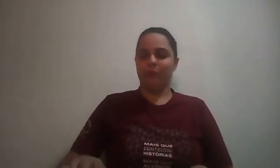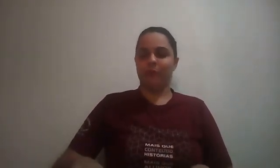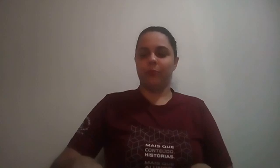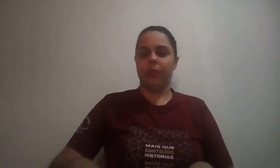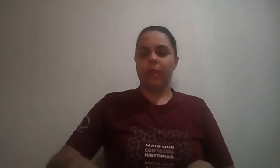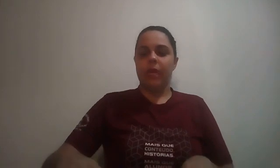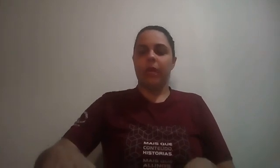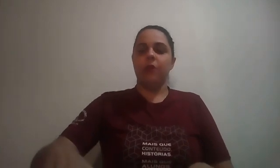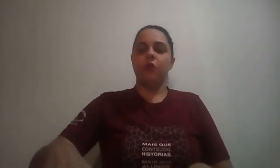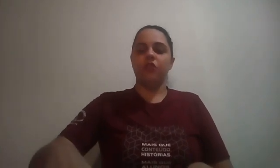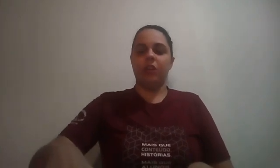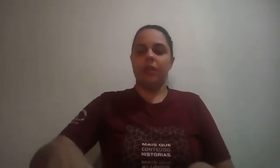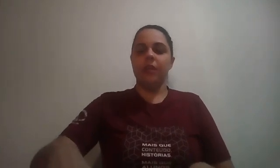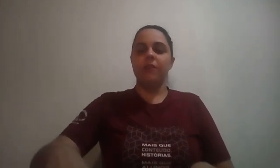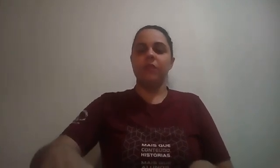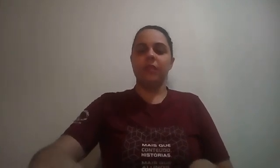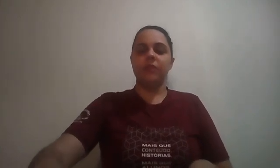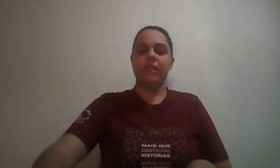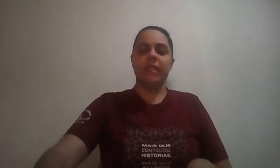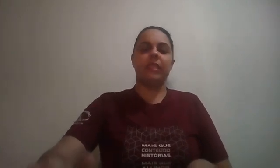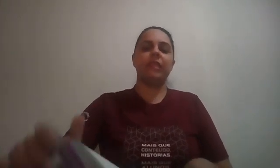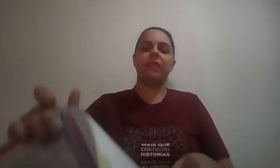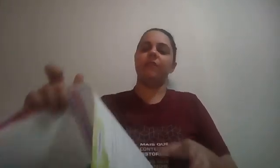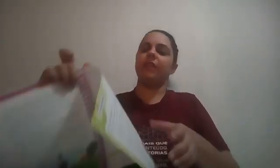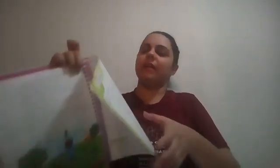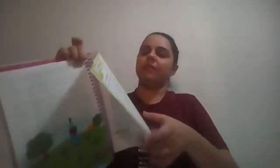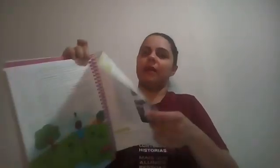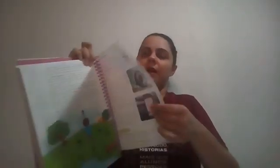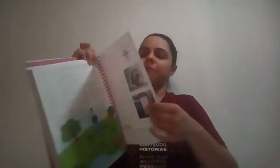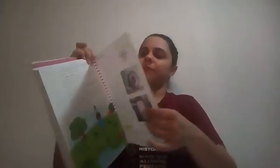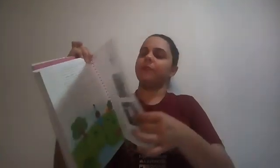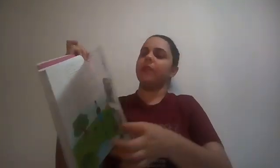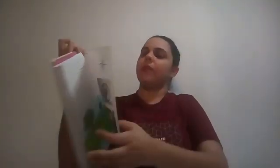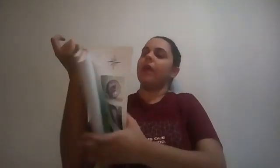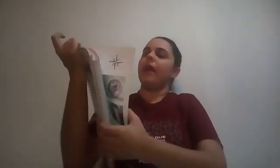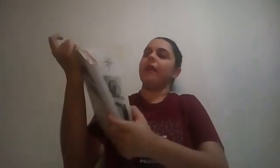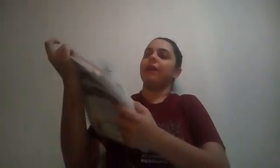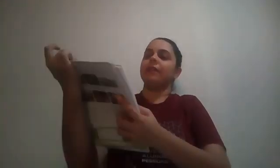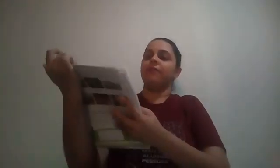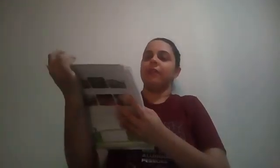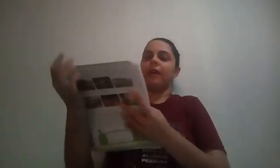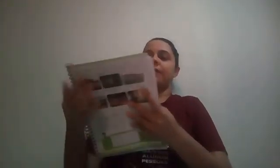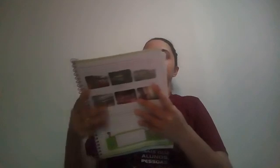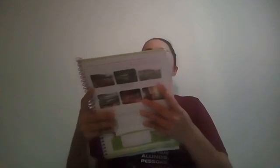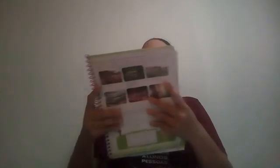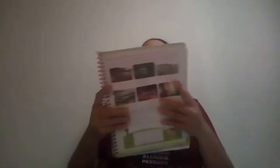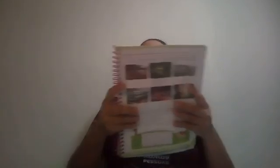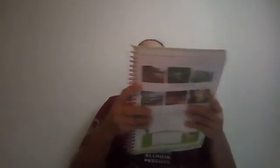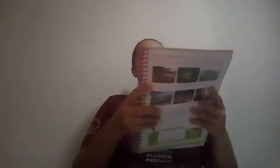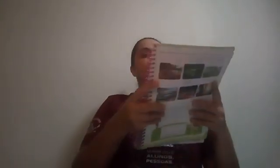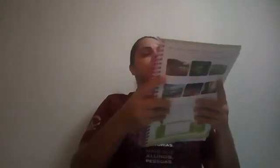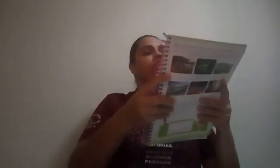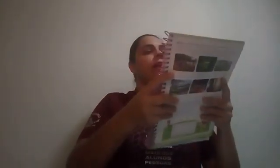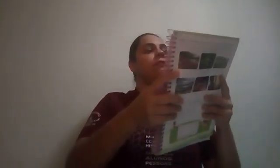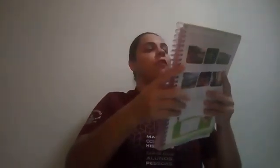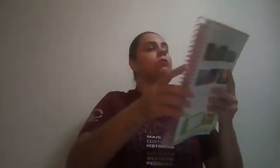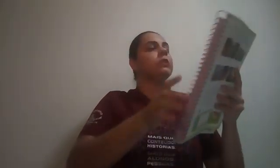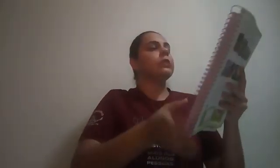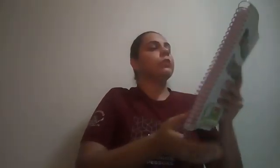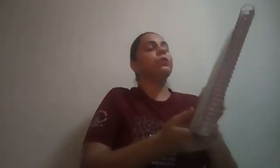eu gostaria que você fizesse essa atividade, tá? Ela é uma atividade que está voltando